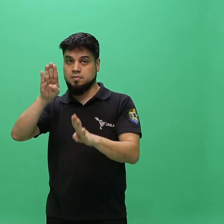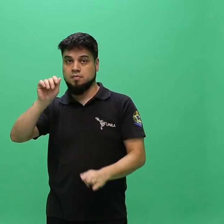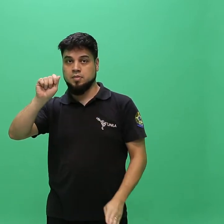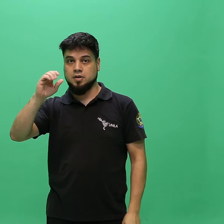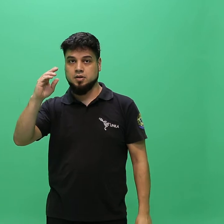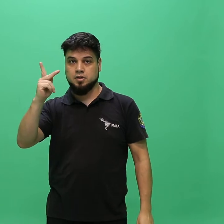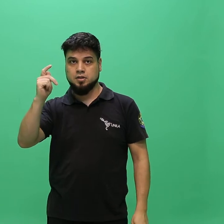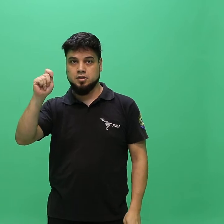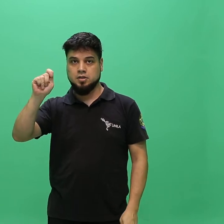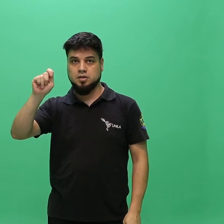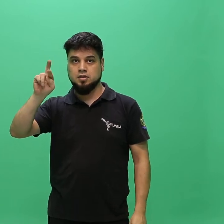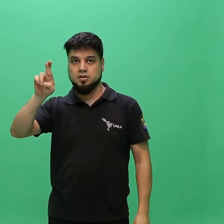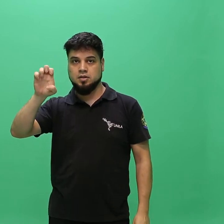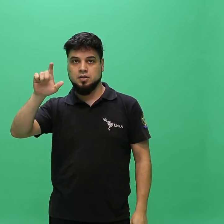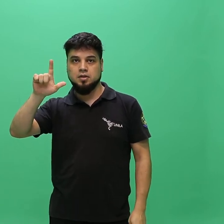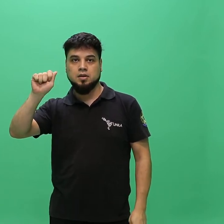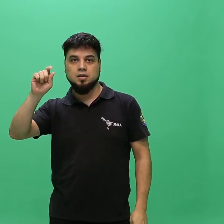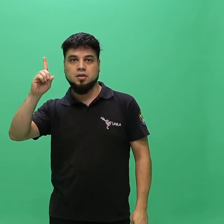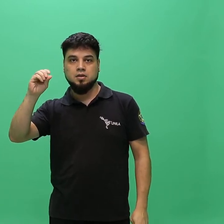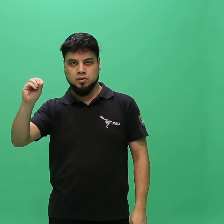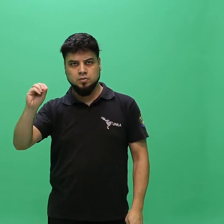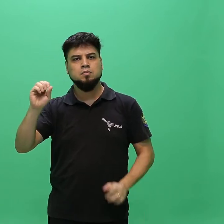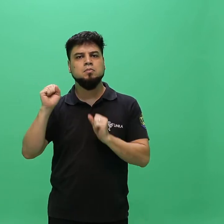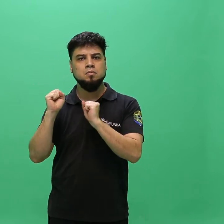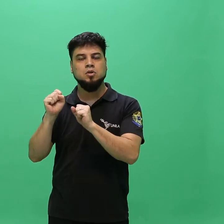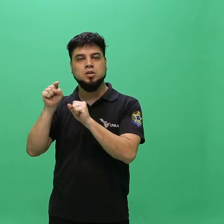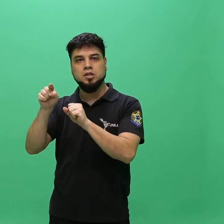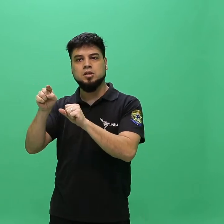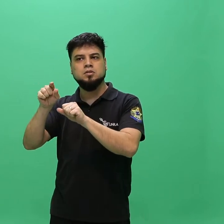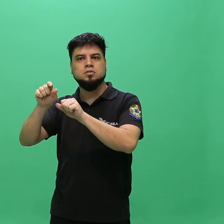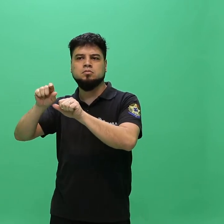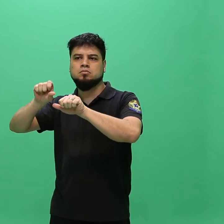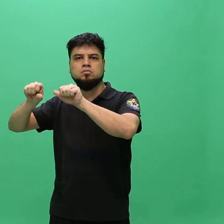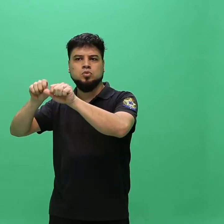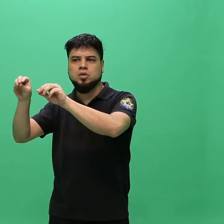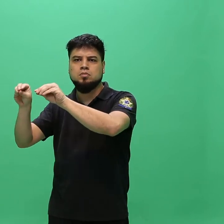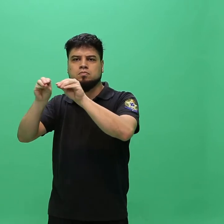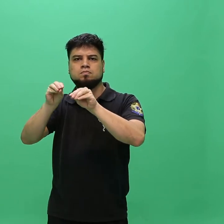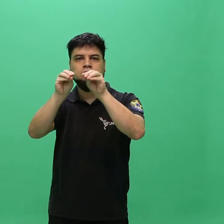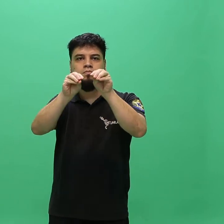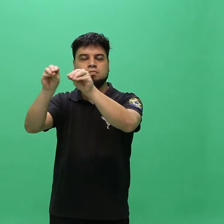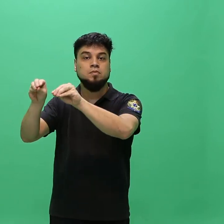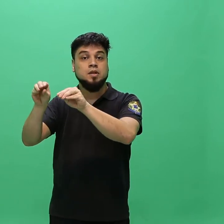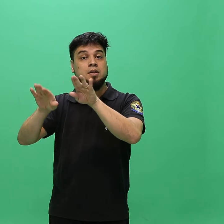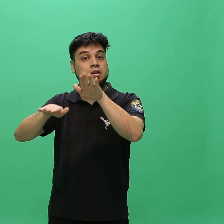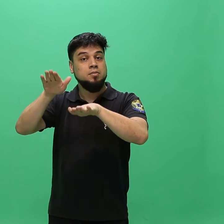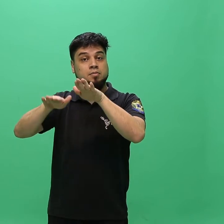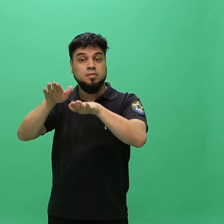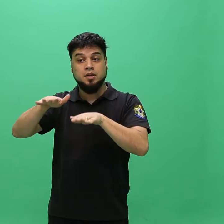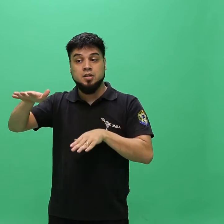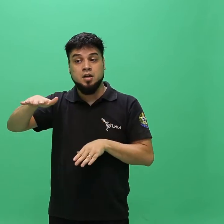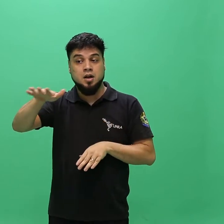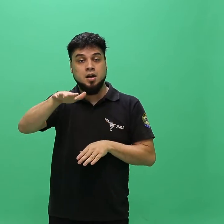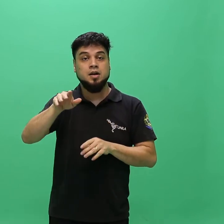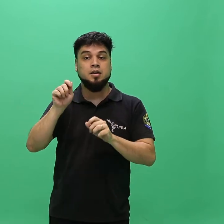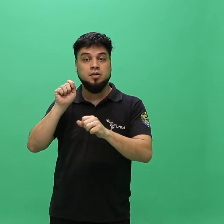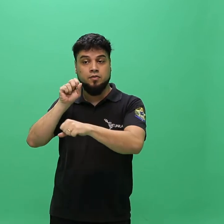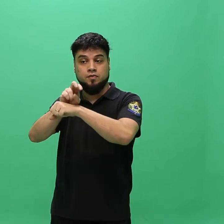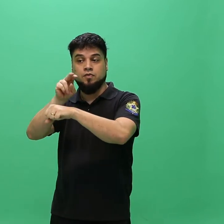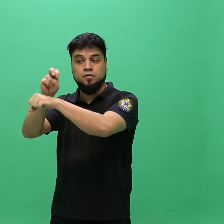podem sofrer alterações dependendo da Ocupação dos Dicentes pelo processo de